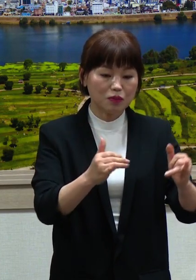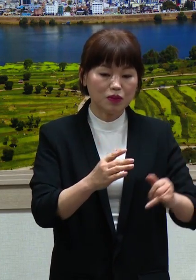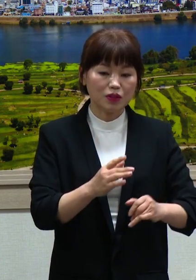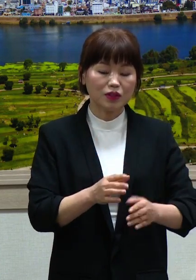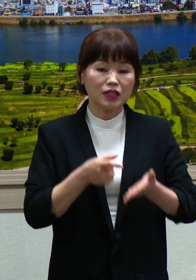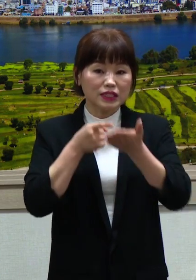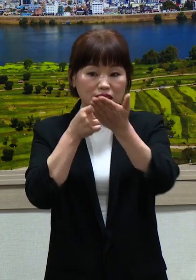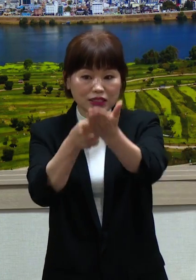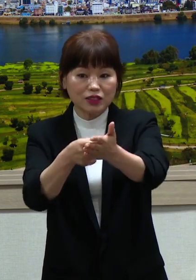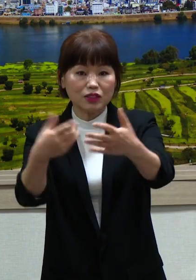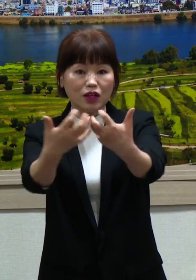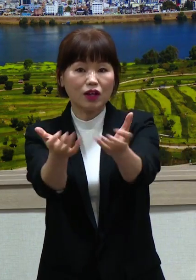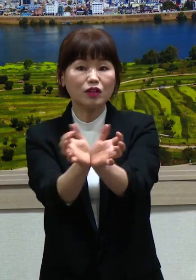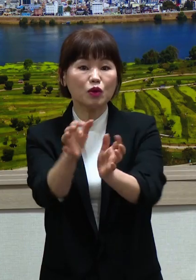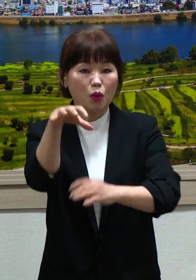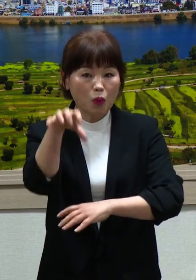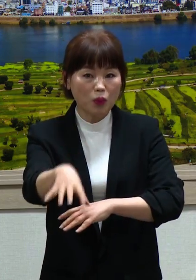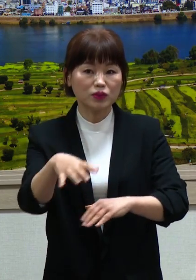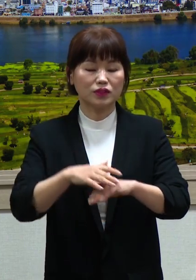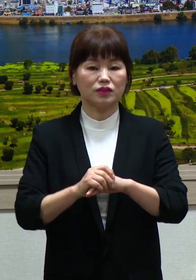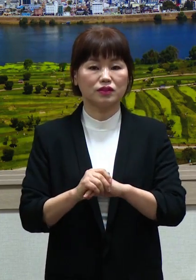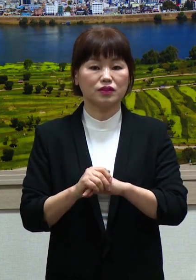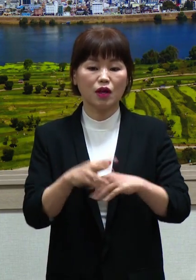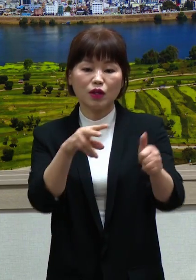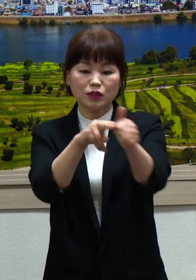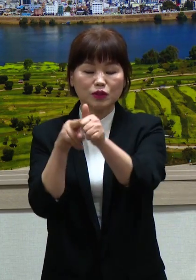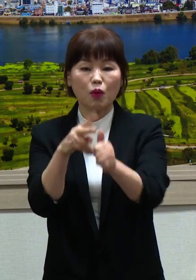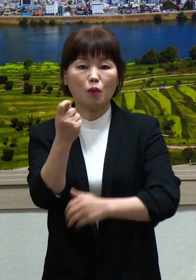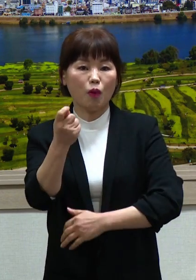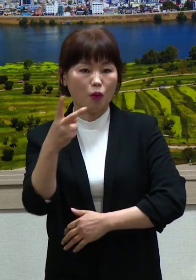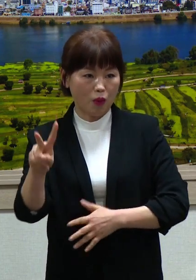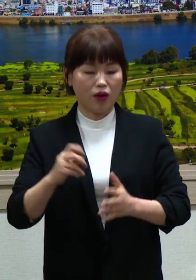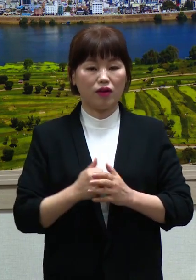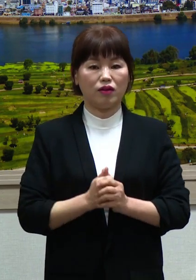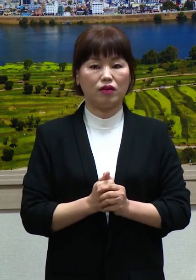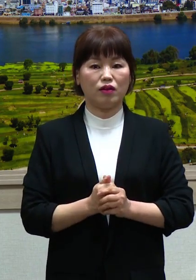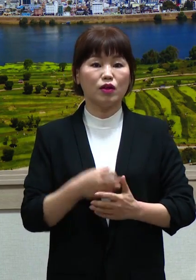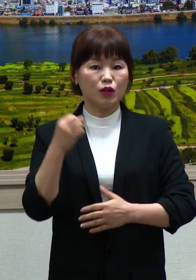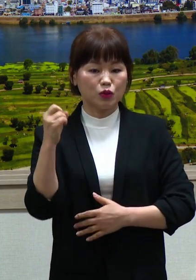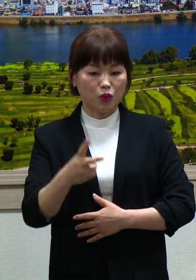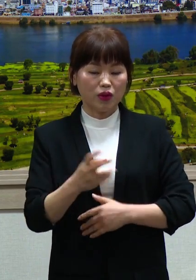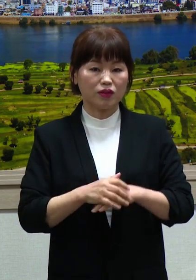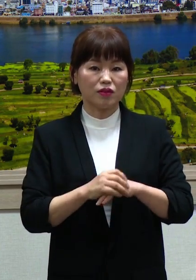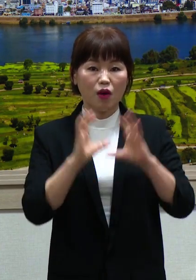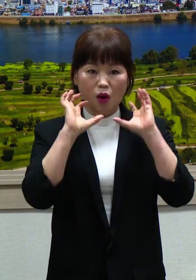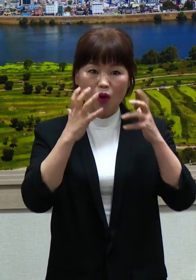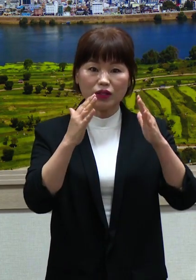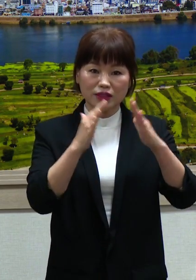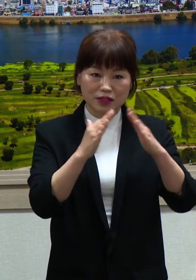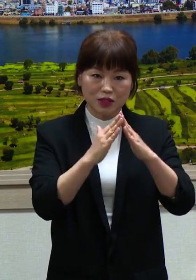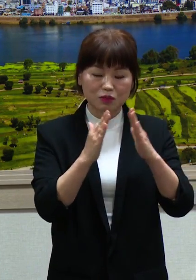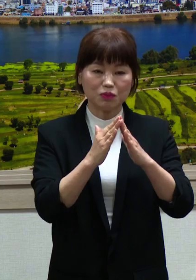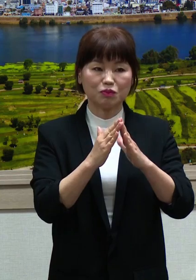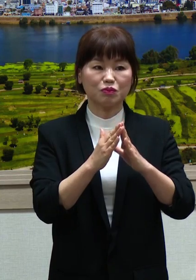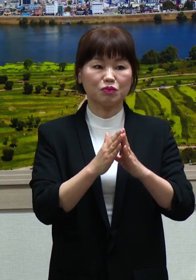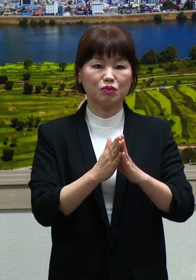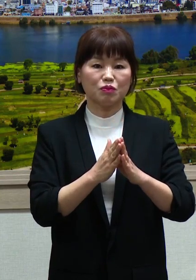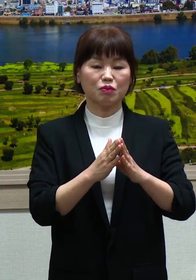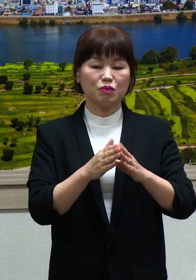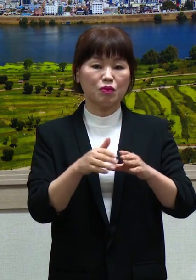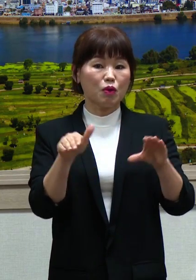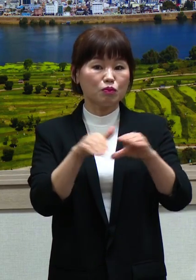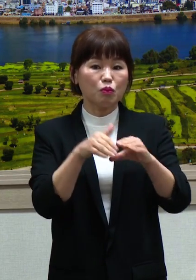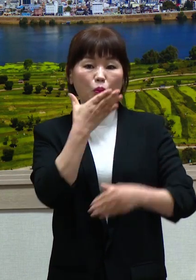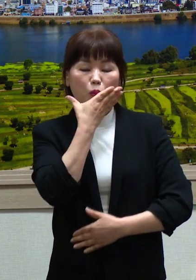정부 미지원 어린이집 재난지원금의 경우 주민복지과 문화예술과 여행업체